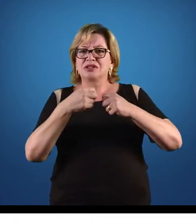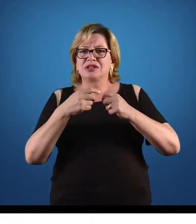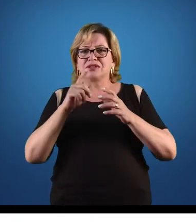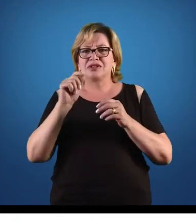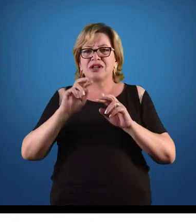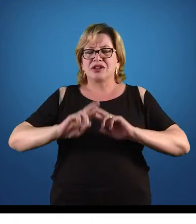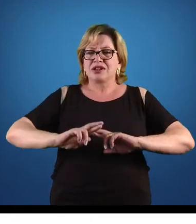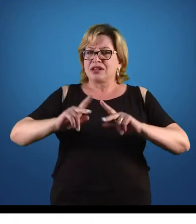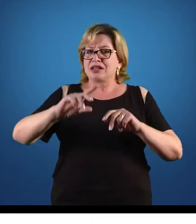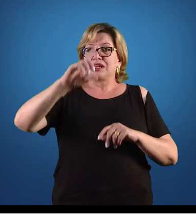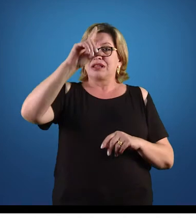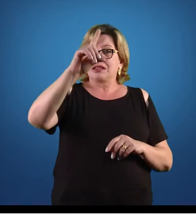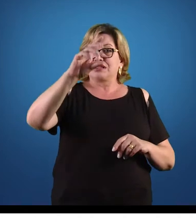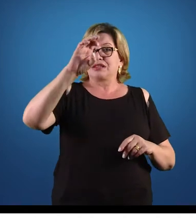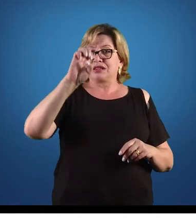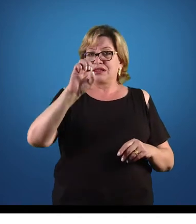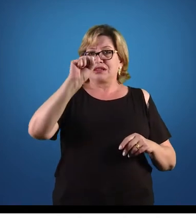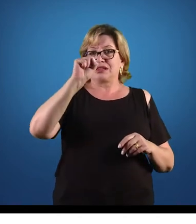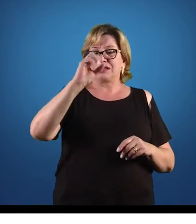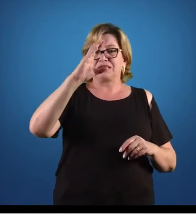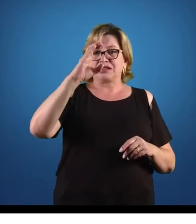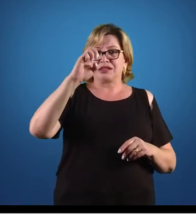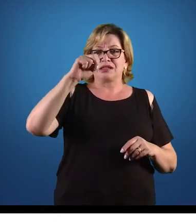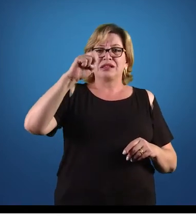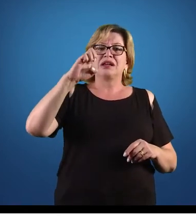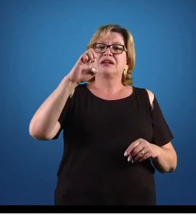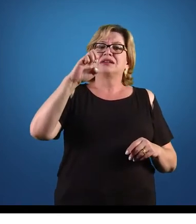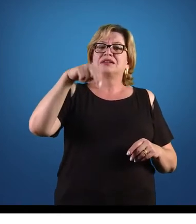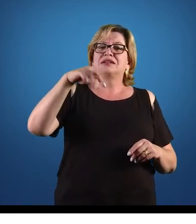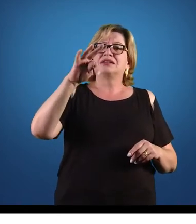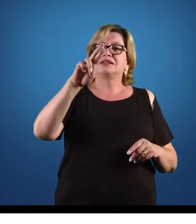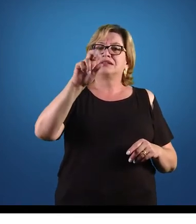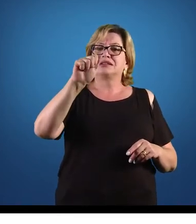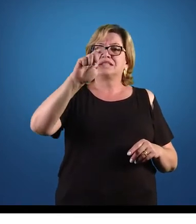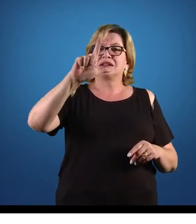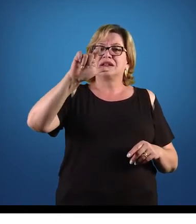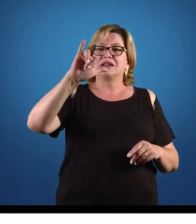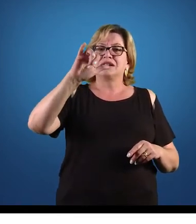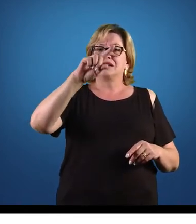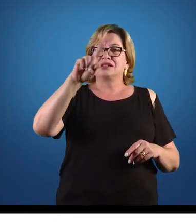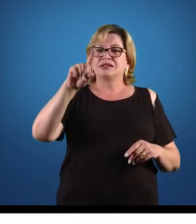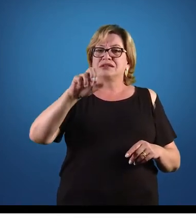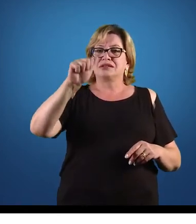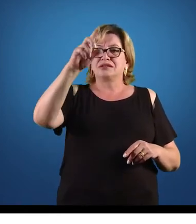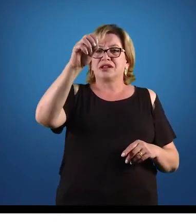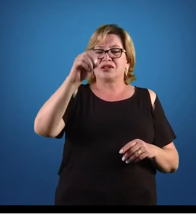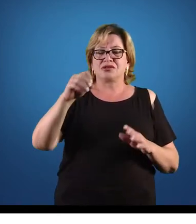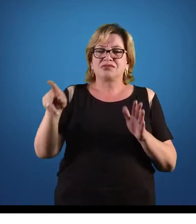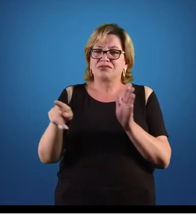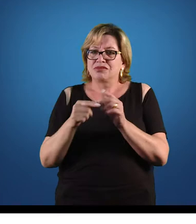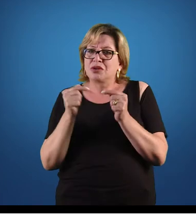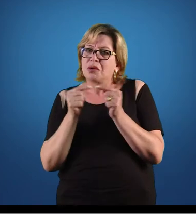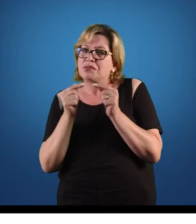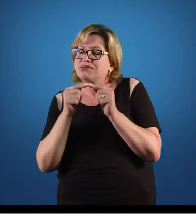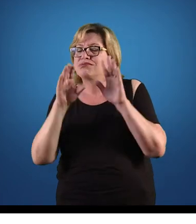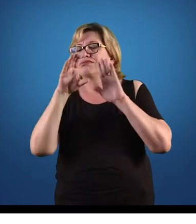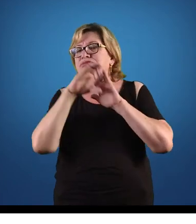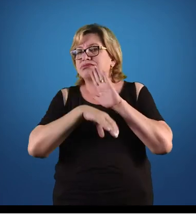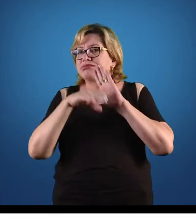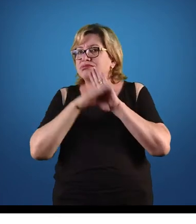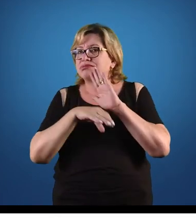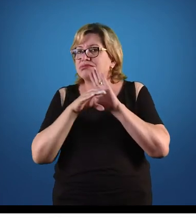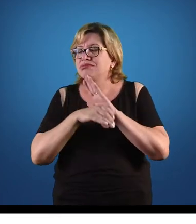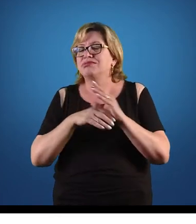descentralizado, certo? Então, está mais voltada a um modelo capitalista, certo?